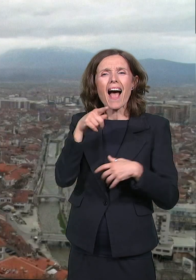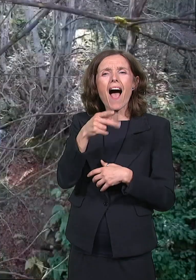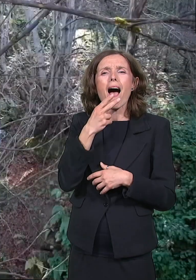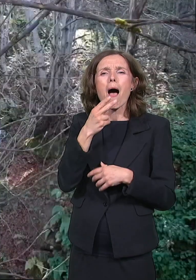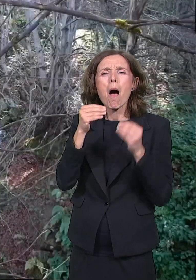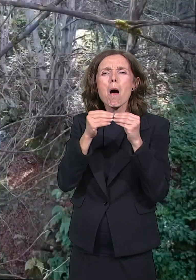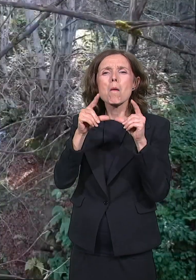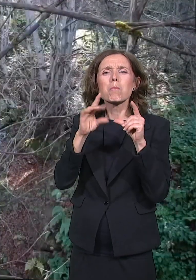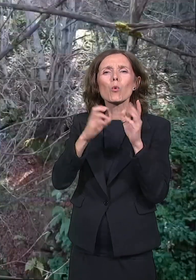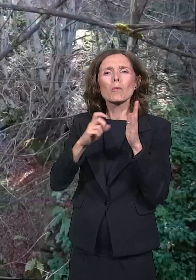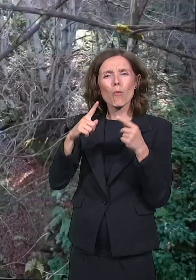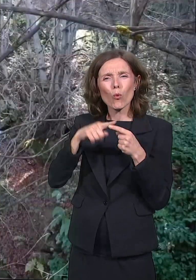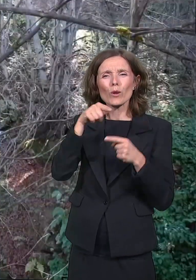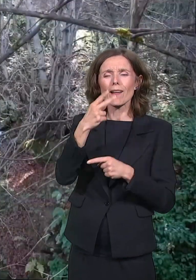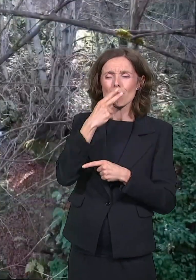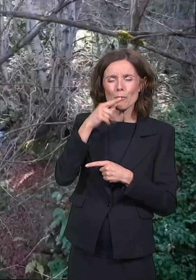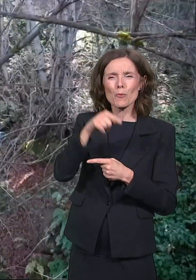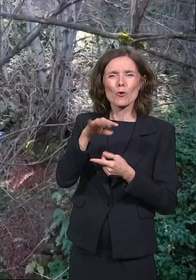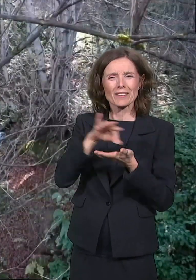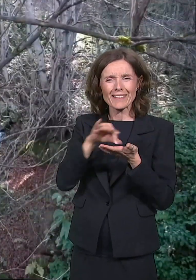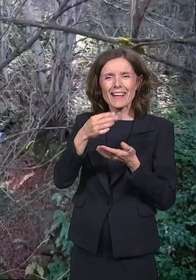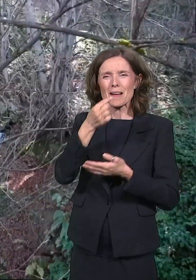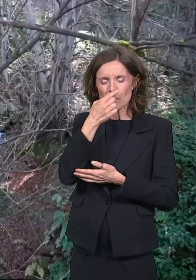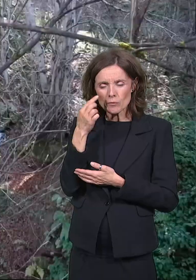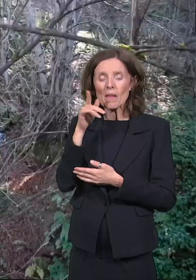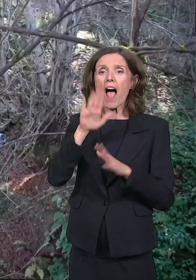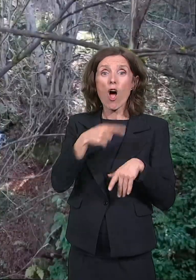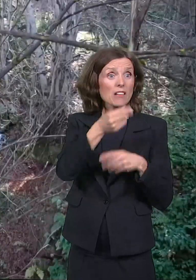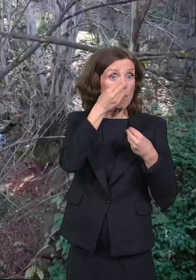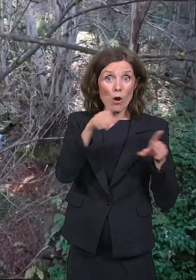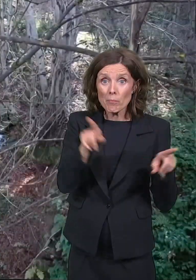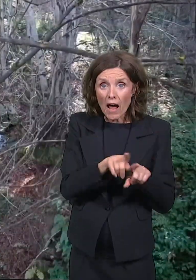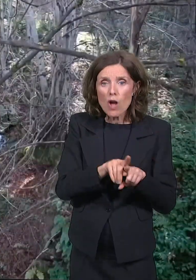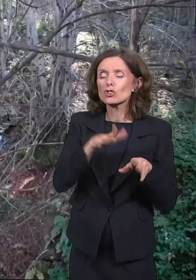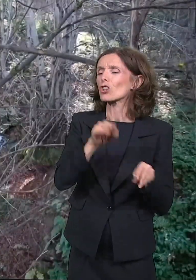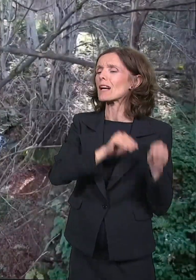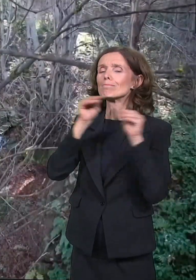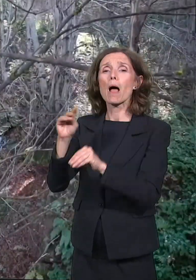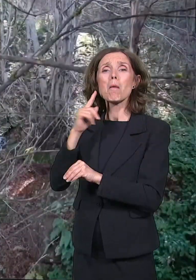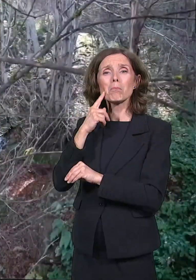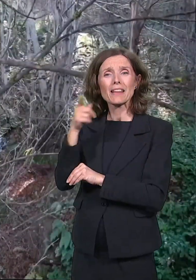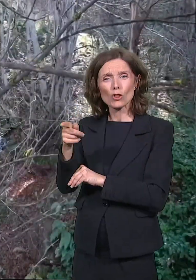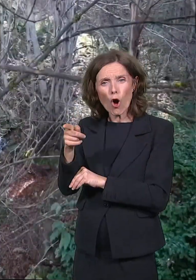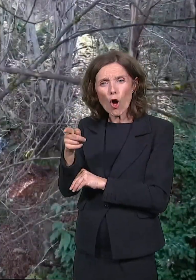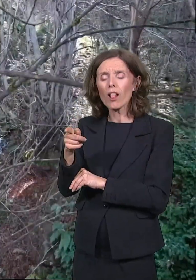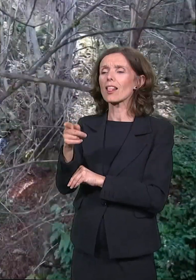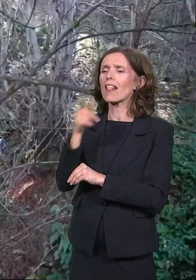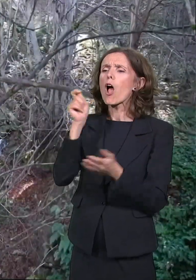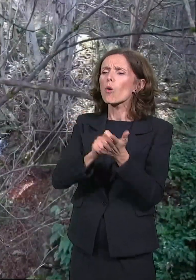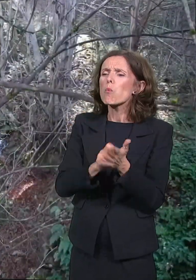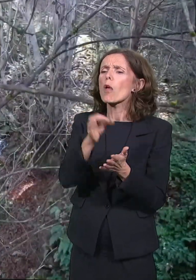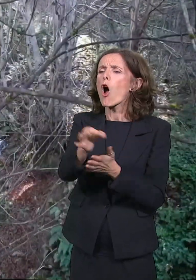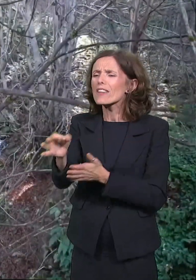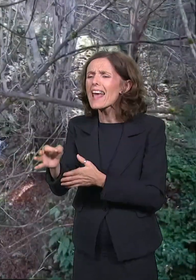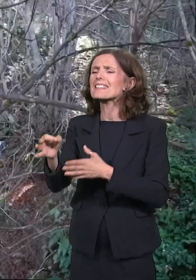u Bitolju sa dvojicom ortaka uzima u zakup sve bare i jezera u Bitoljskom Sanđaku kako bi lovio i prodavao pijavice.